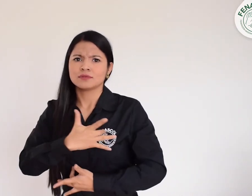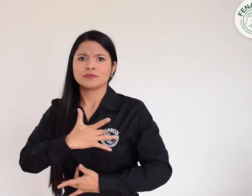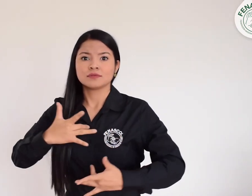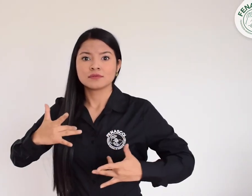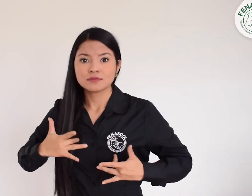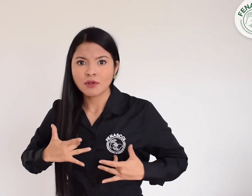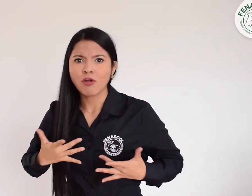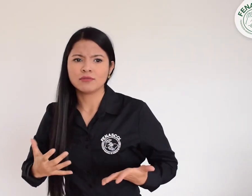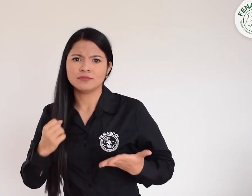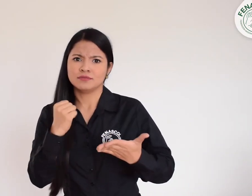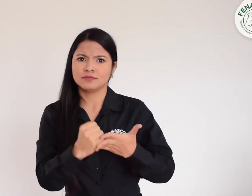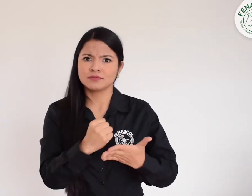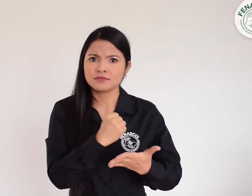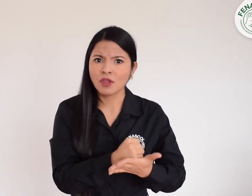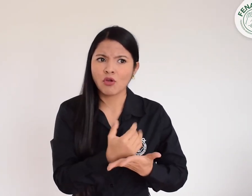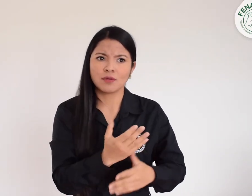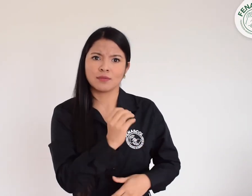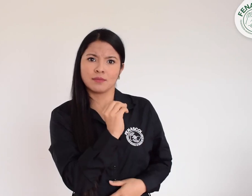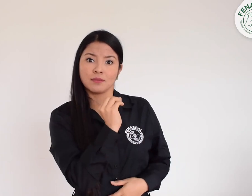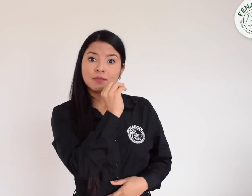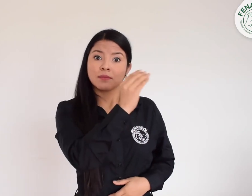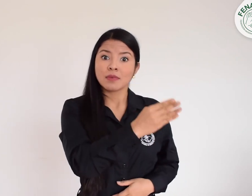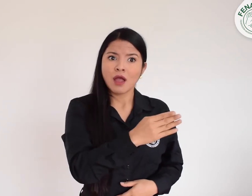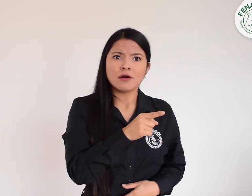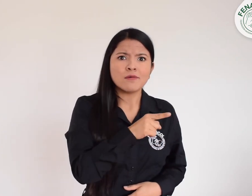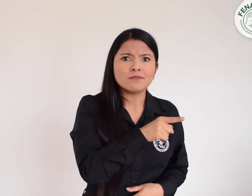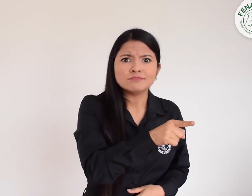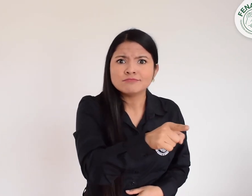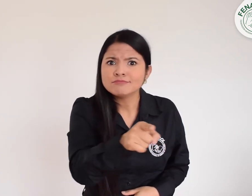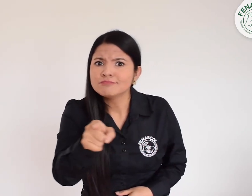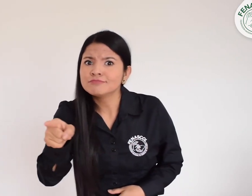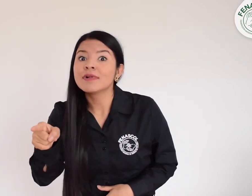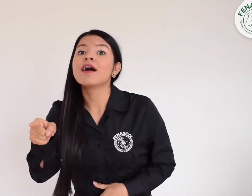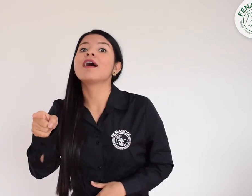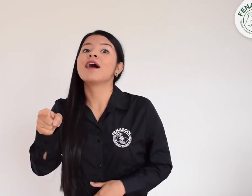oficinas, que te permitirán realizar diferentes trámites.